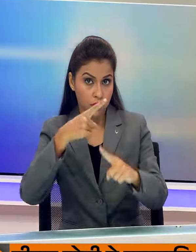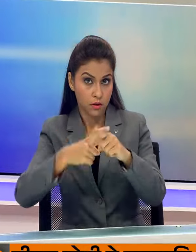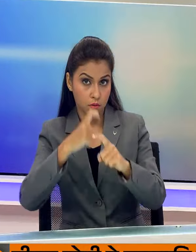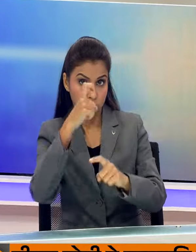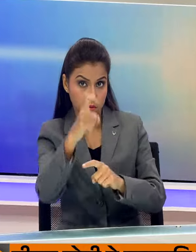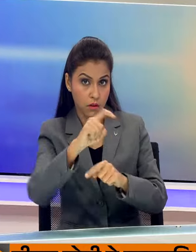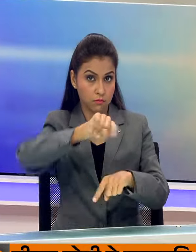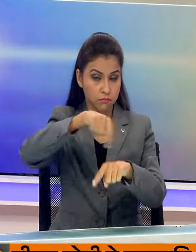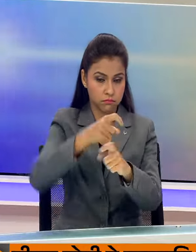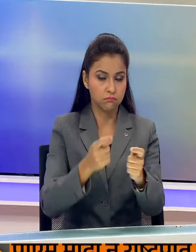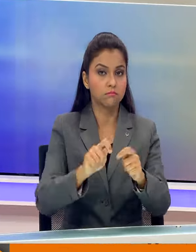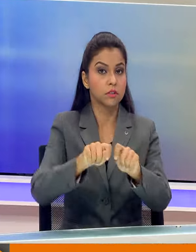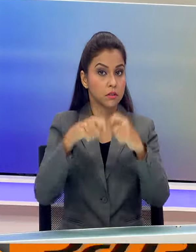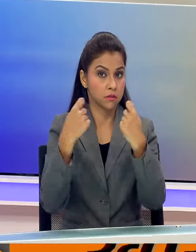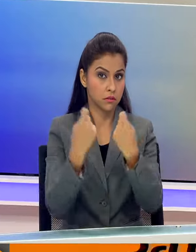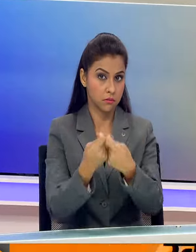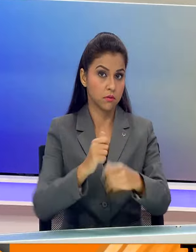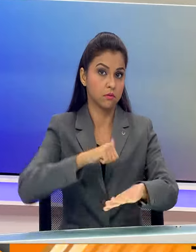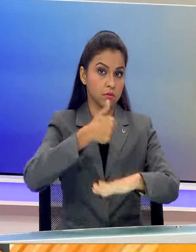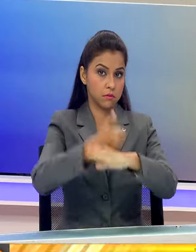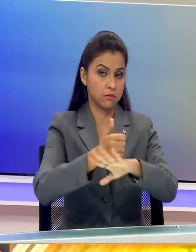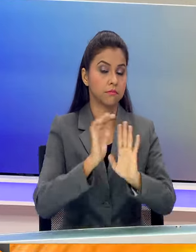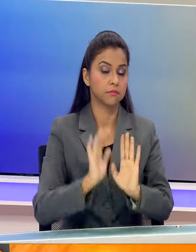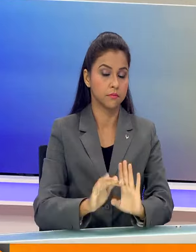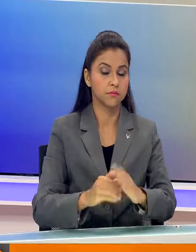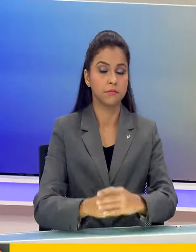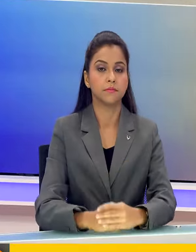के लिए कंट्रोल रूम स्थापित कर दिया गया है